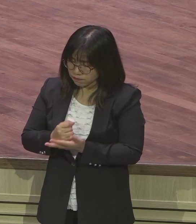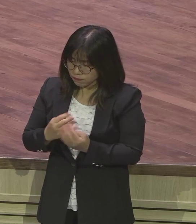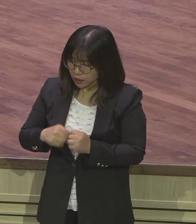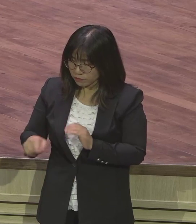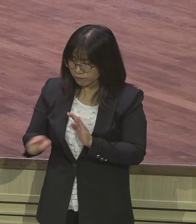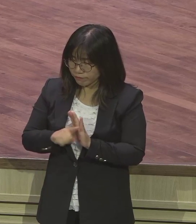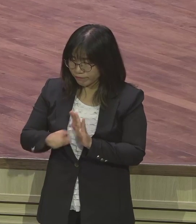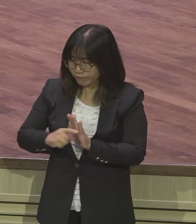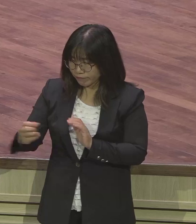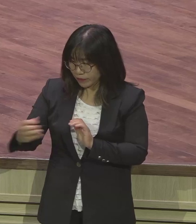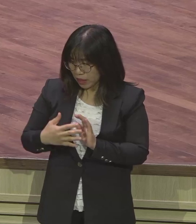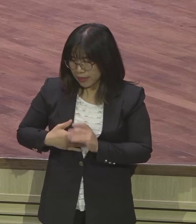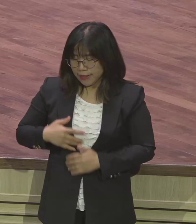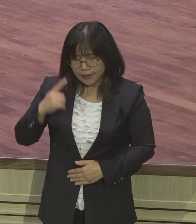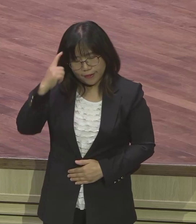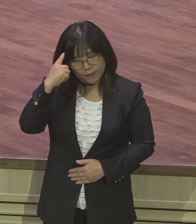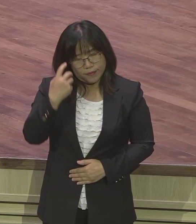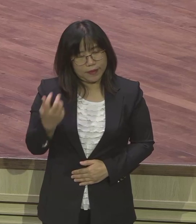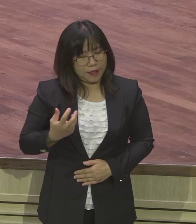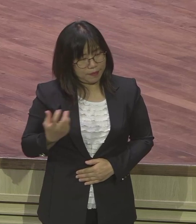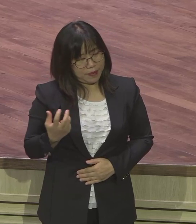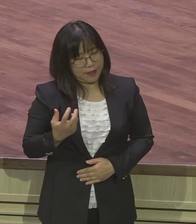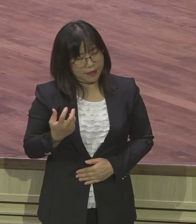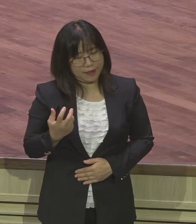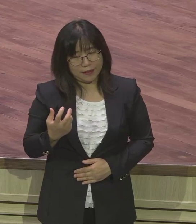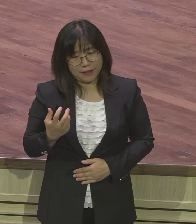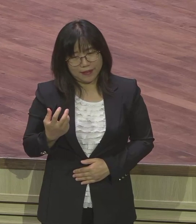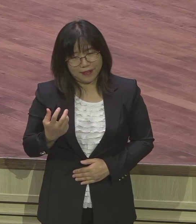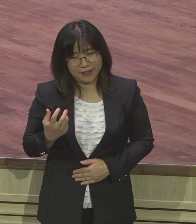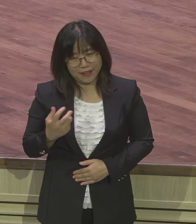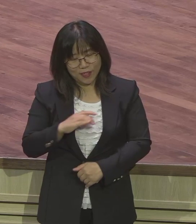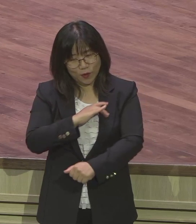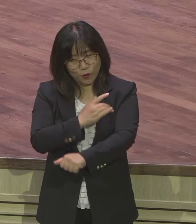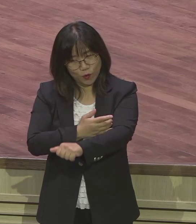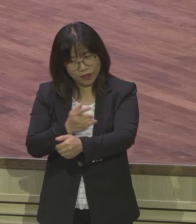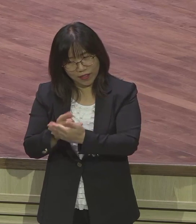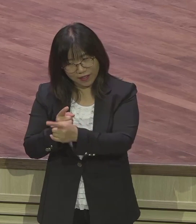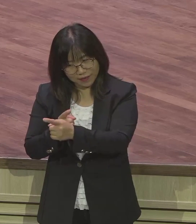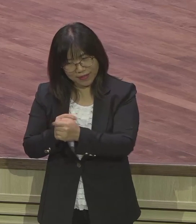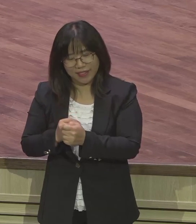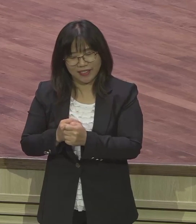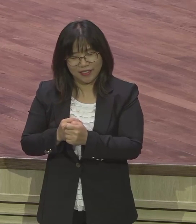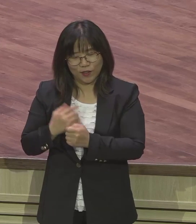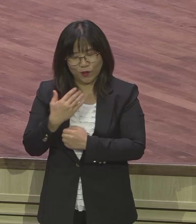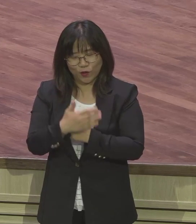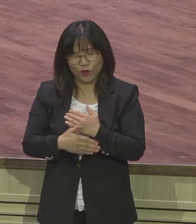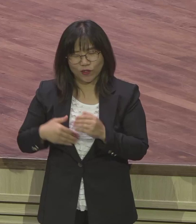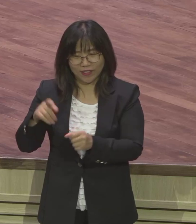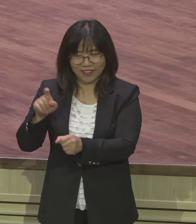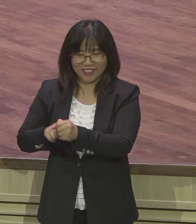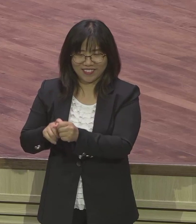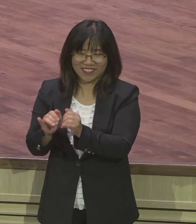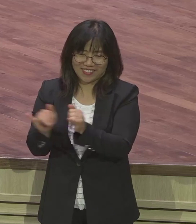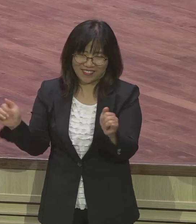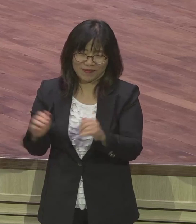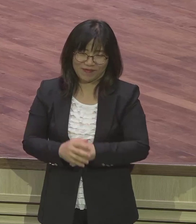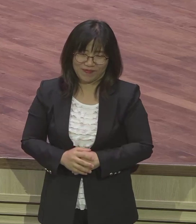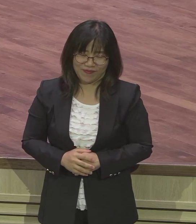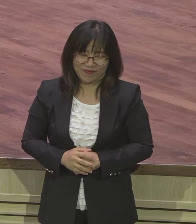하니까 내 머리가 혼탁해 그 사람은 육신적인 사람이 분석 간단합니다